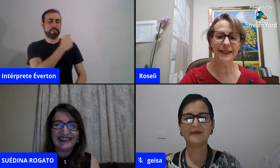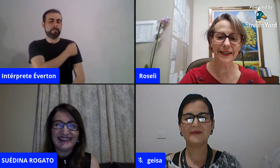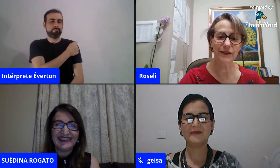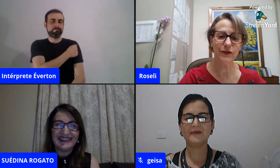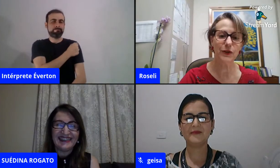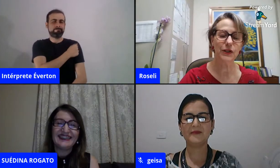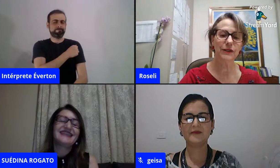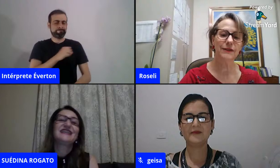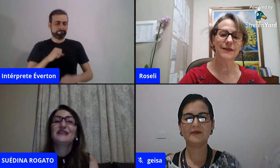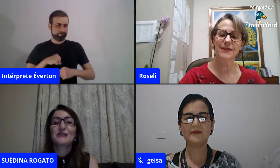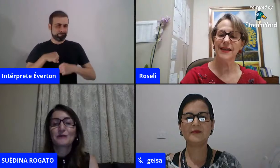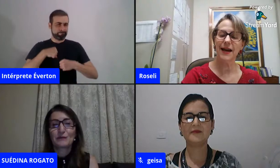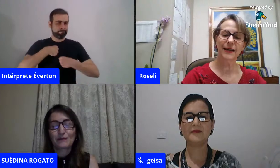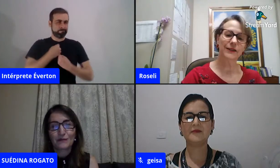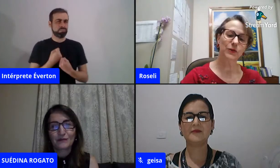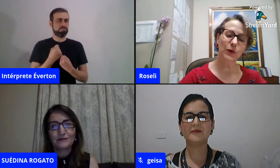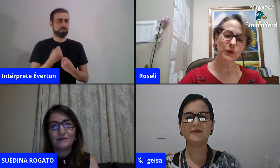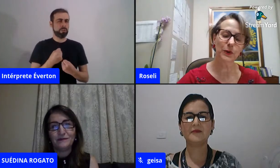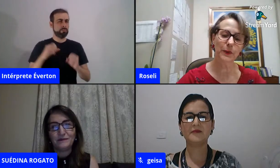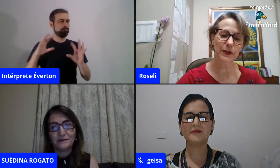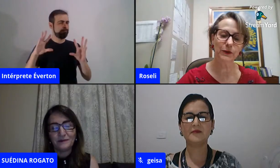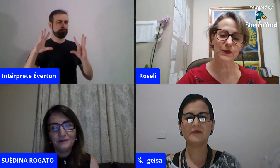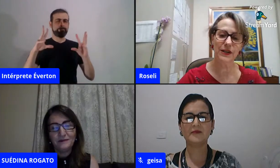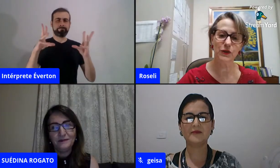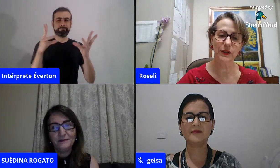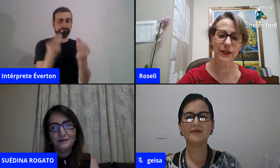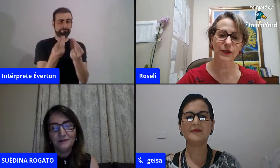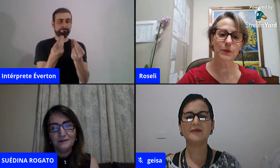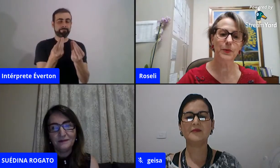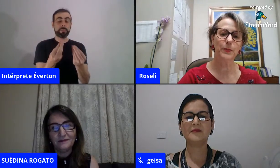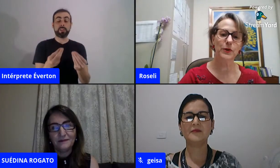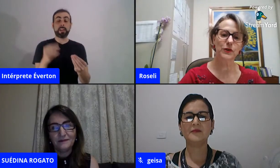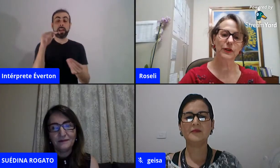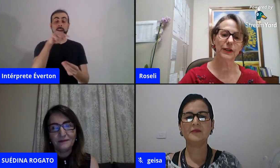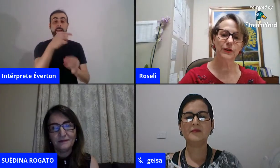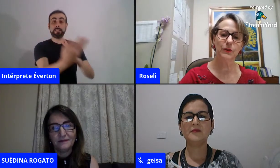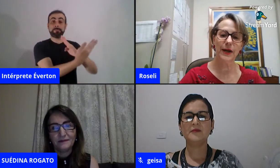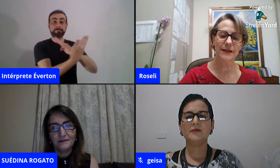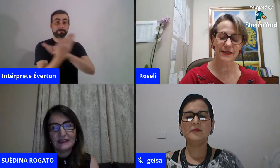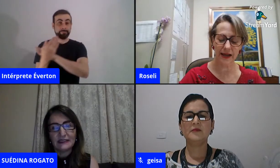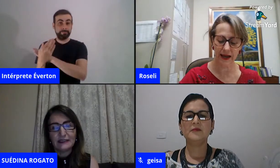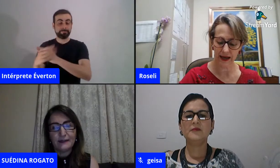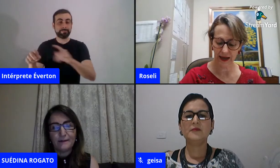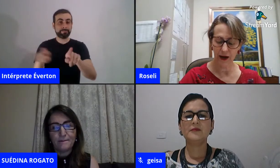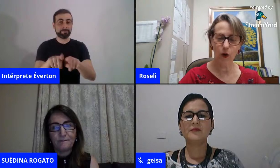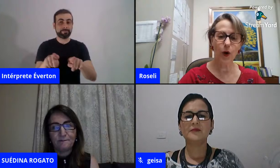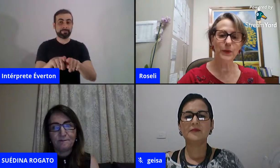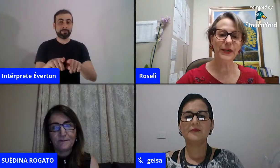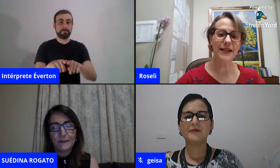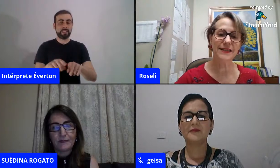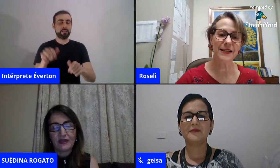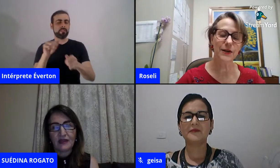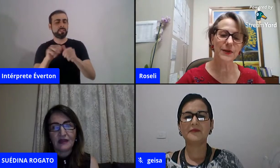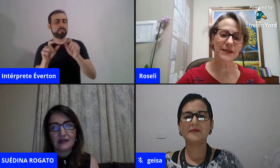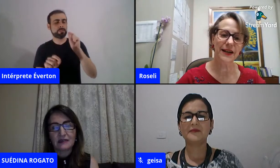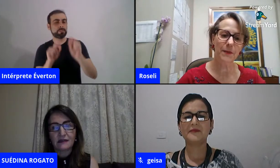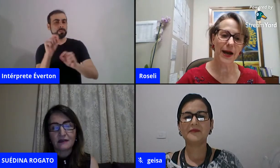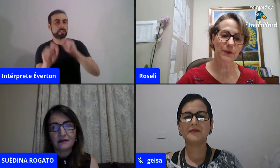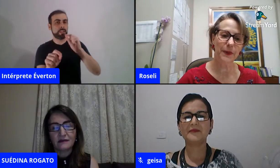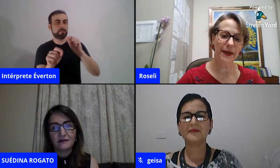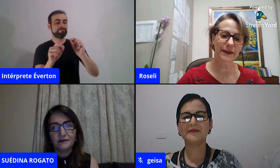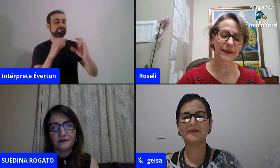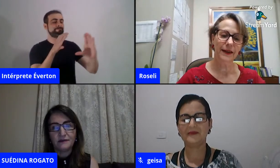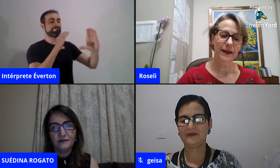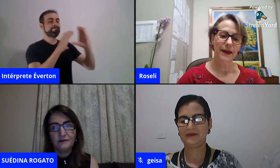incrível, que está a todo momento nos ajudando e proporcionando essa comunicação, esse